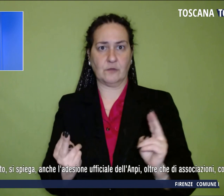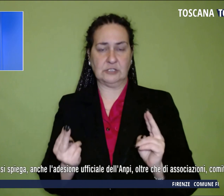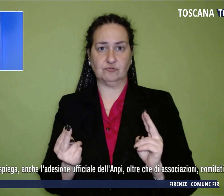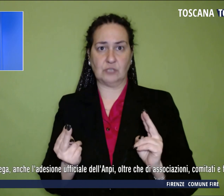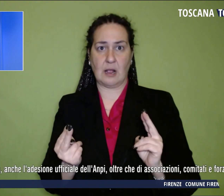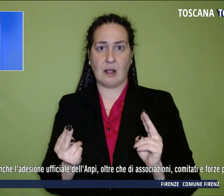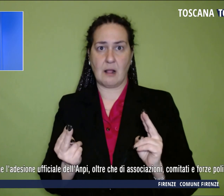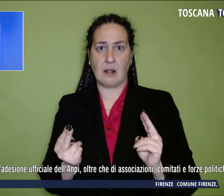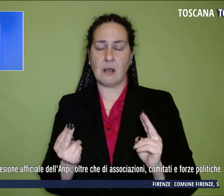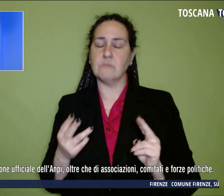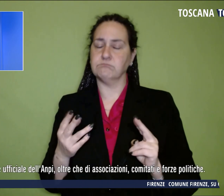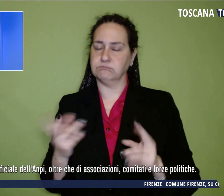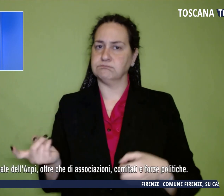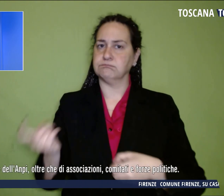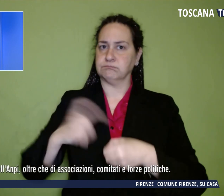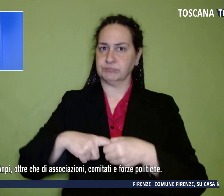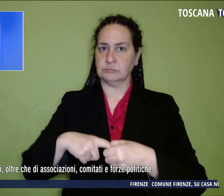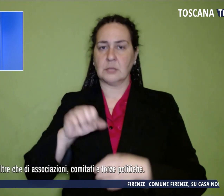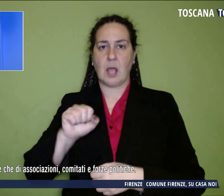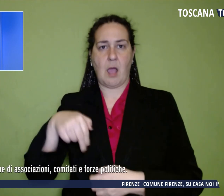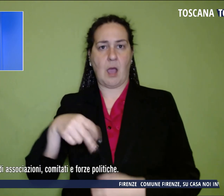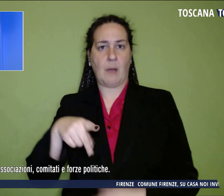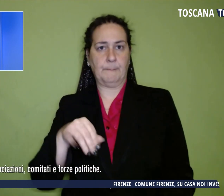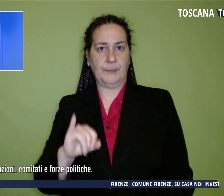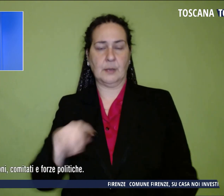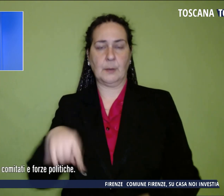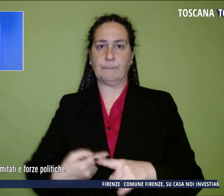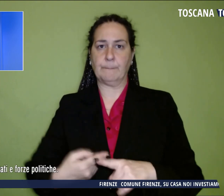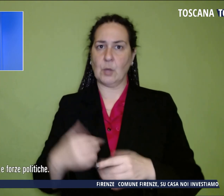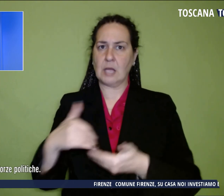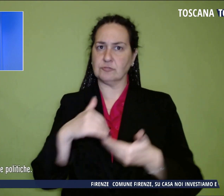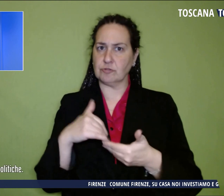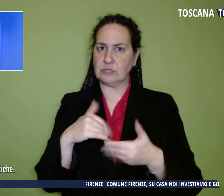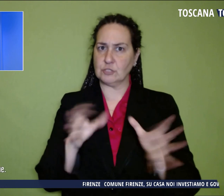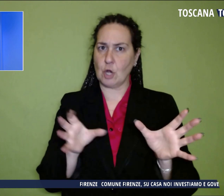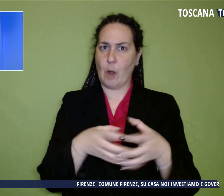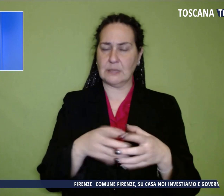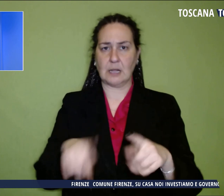'adesione ufficiale dell'AMPI, oltre che di associazioni, comitati e forze politiche.